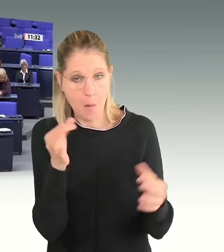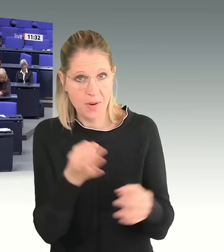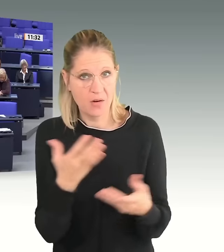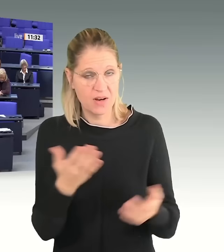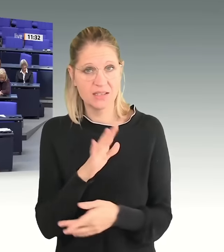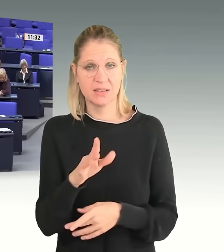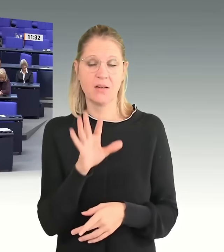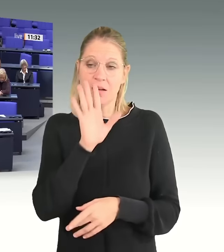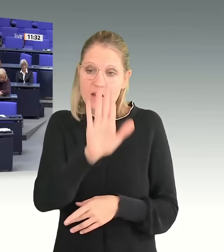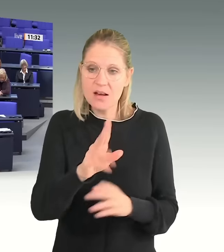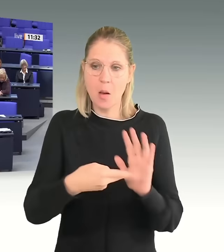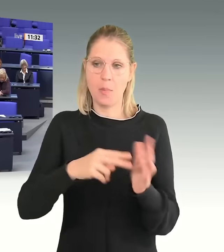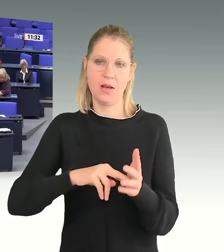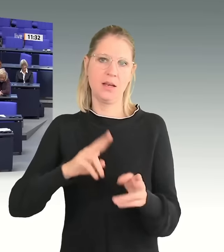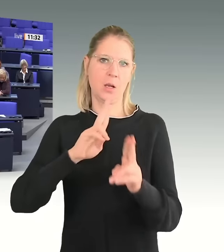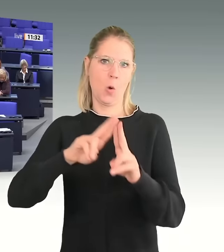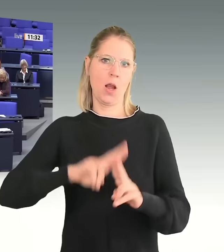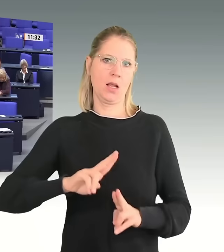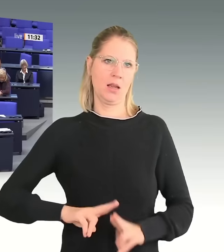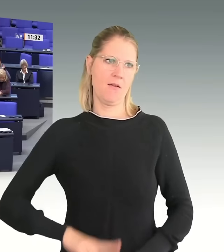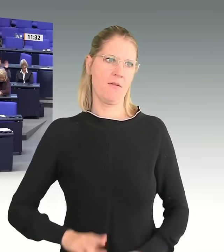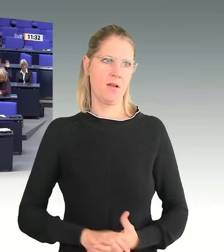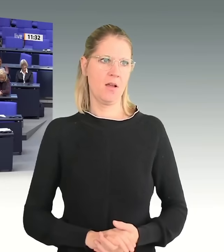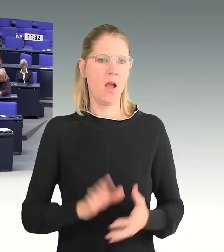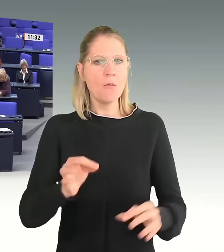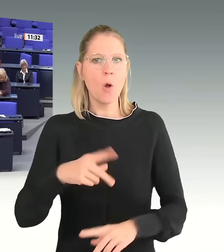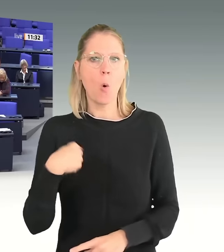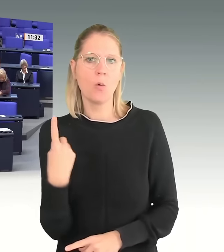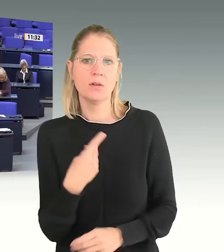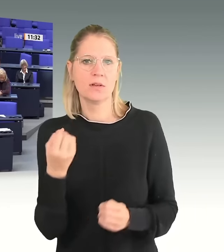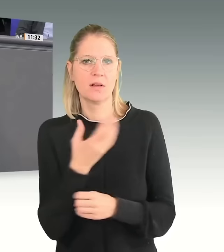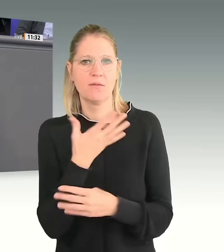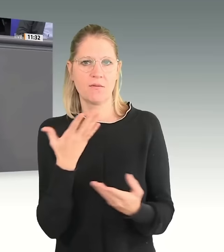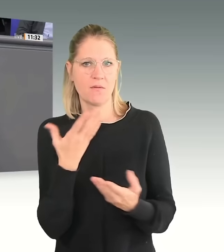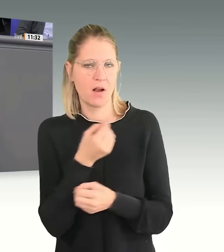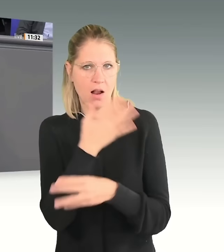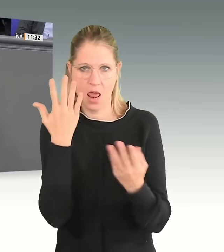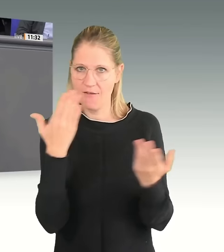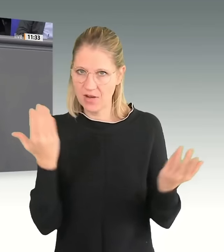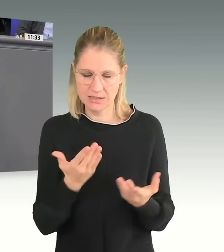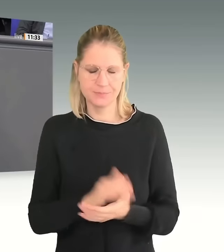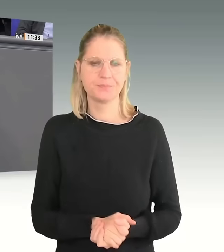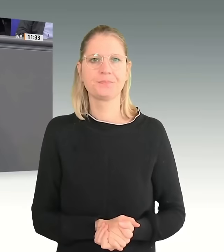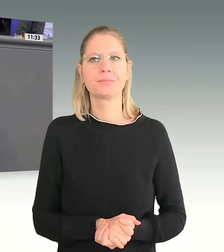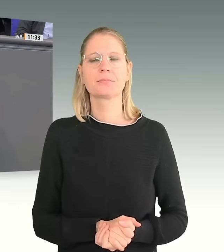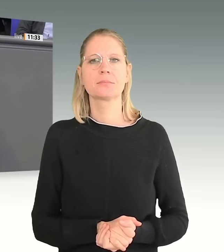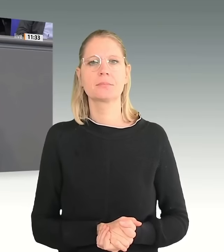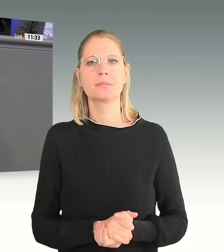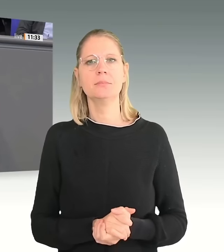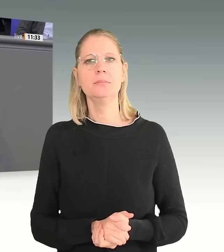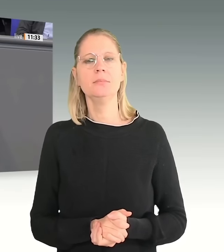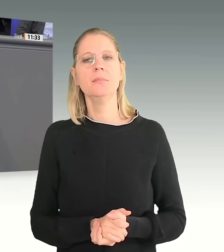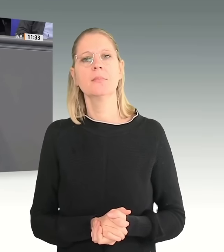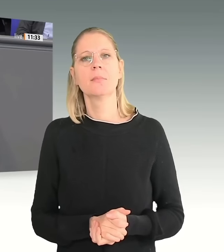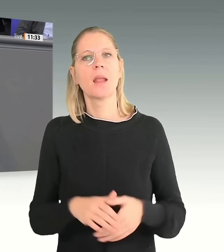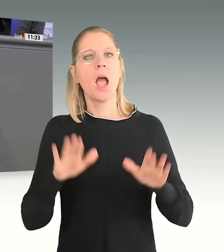Denn für uns ist klar, für uns ist klar, für uns ist klar, das Asylrecht ist